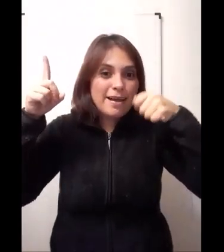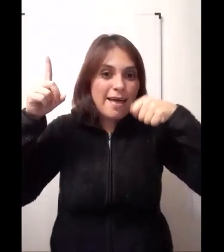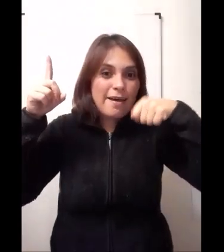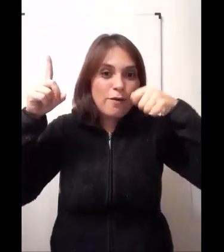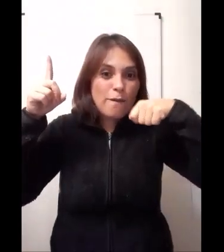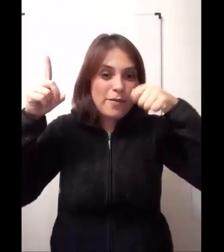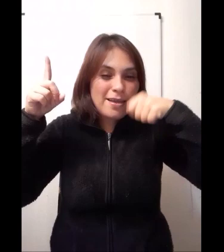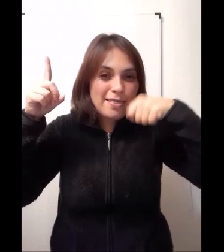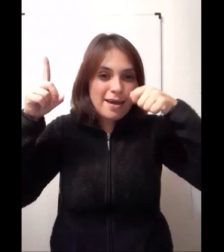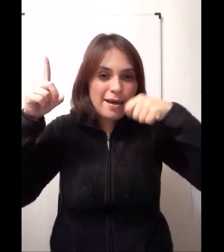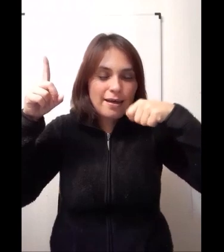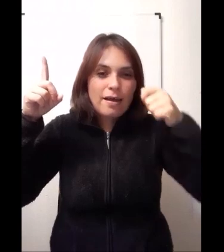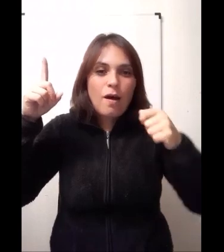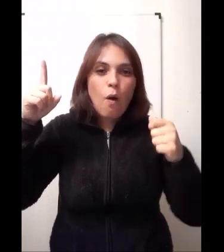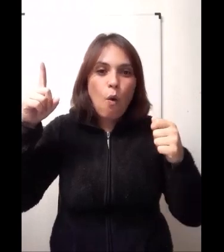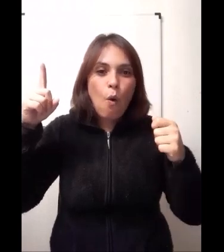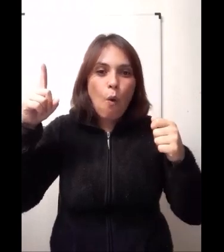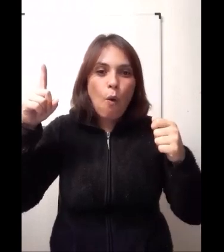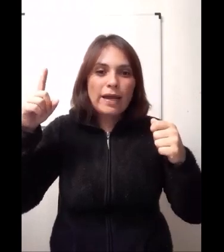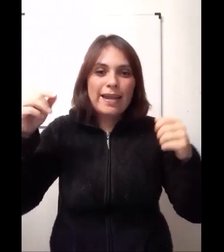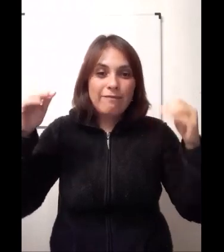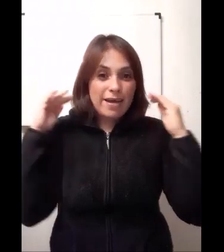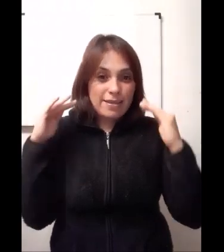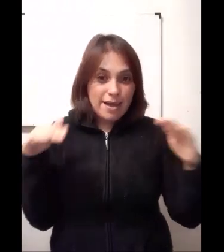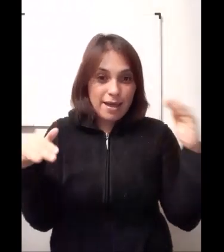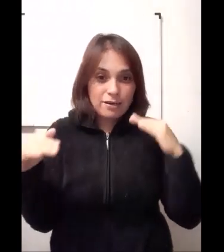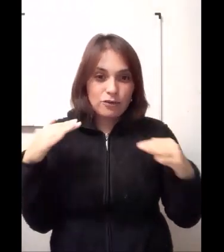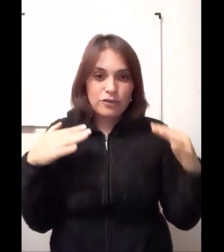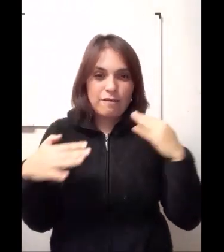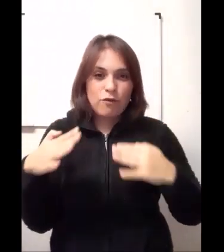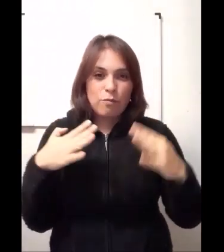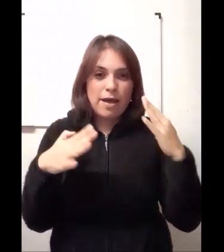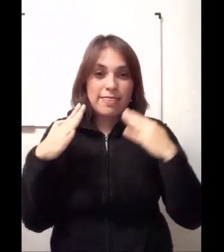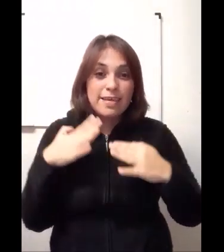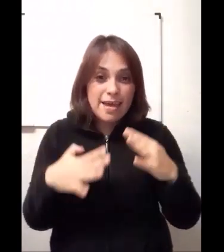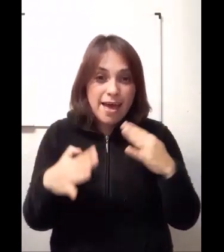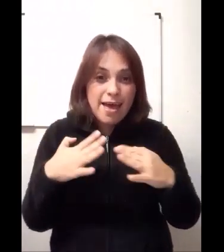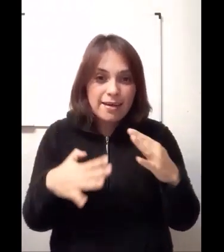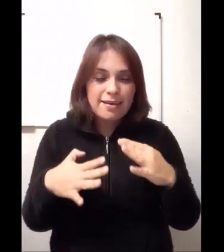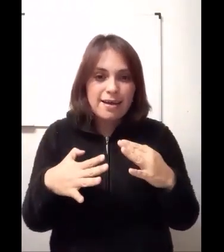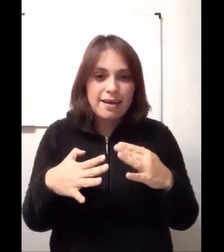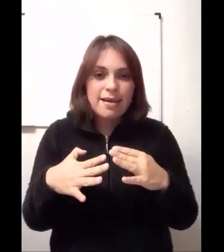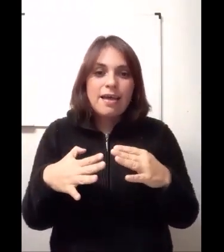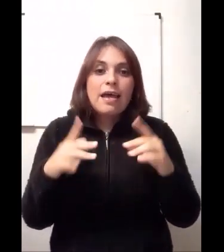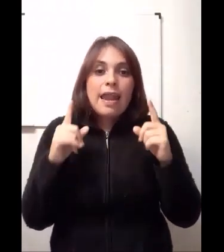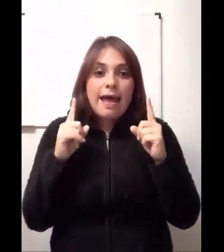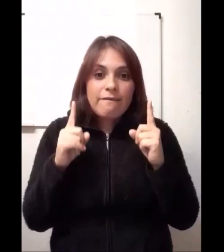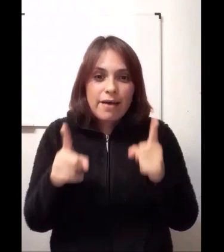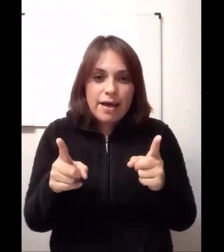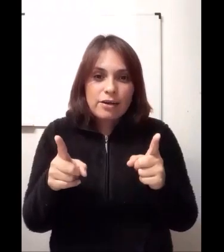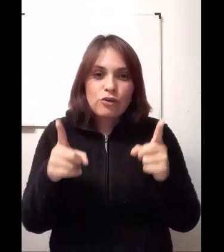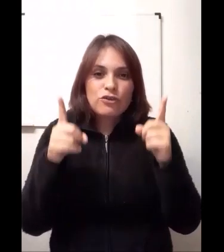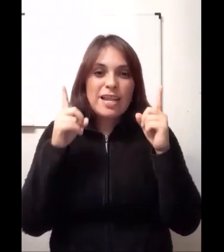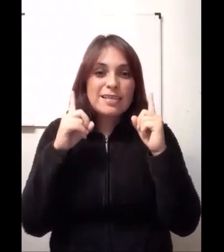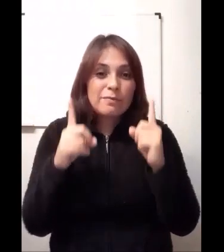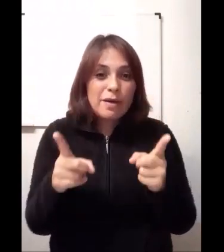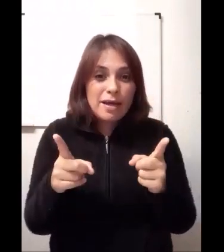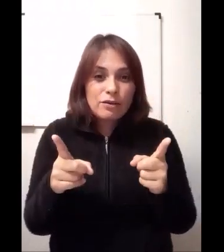cada comida, o el bañarnos de forma diaria, lavarnos las manos,